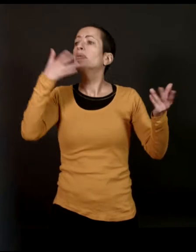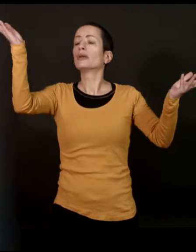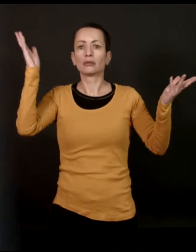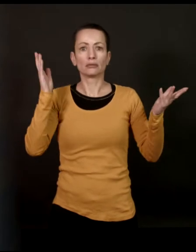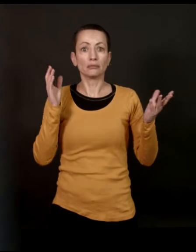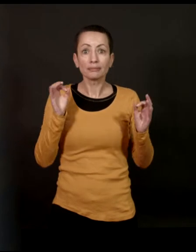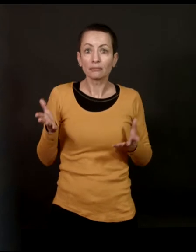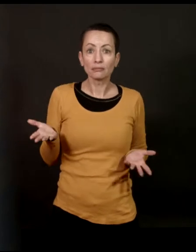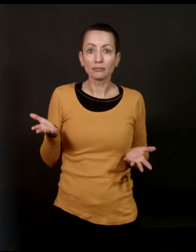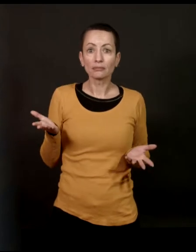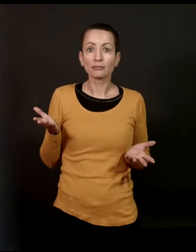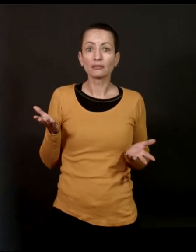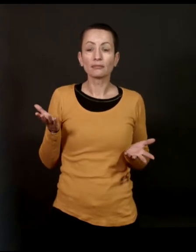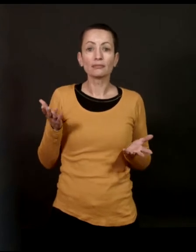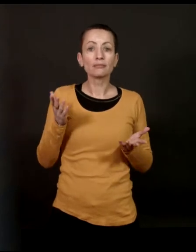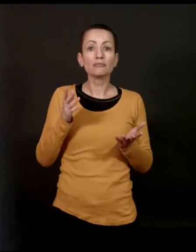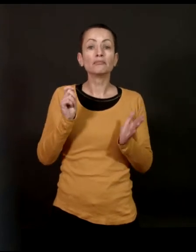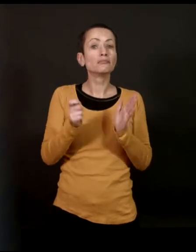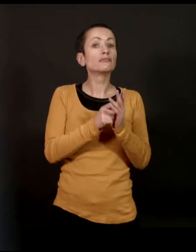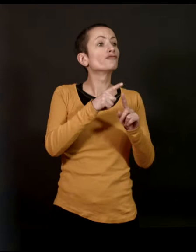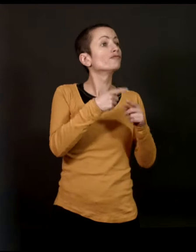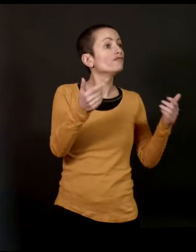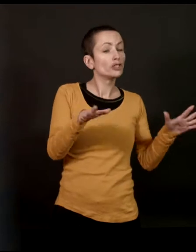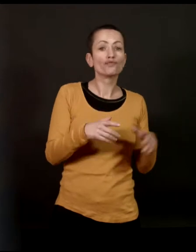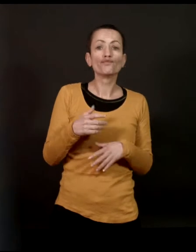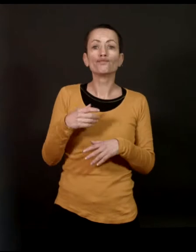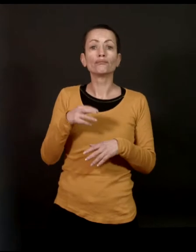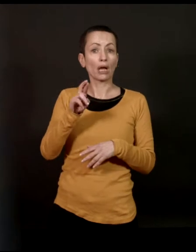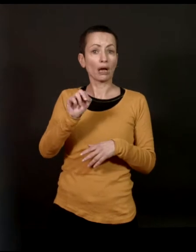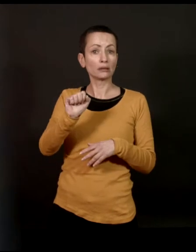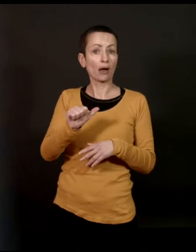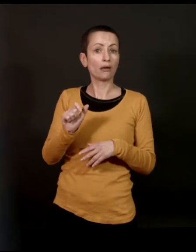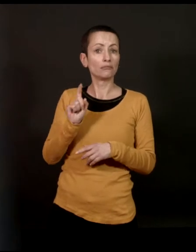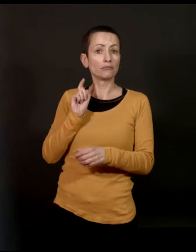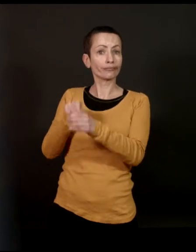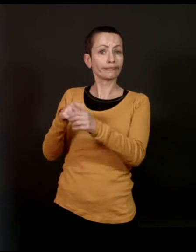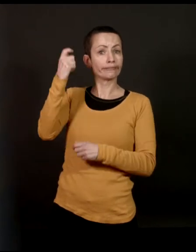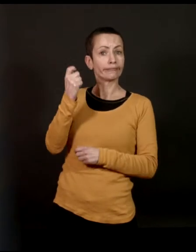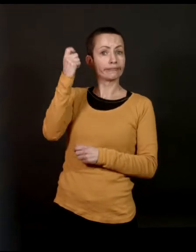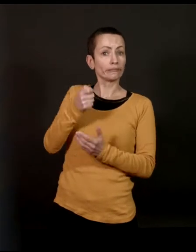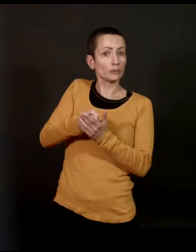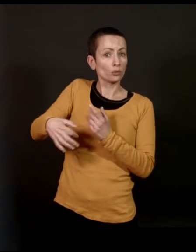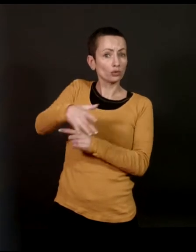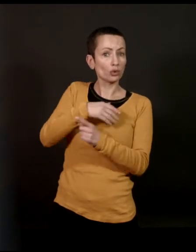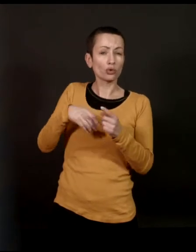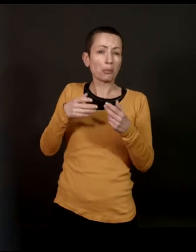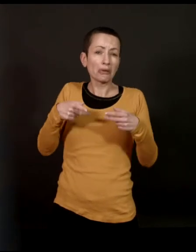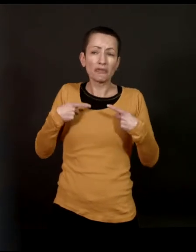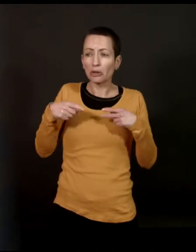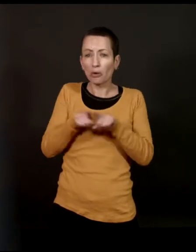presque. Ça lui brûle les doigts. Et après, il se met au RSA, donc au minimum sociaux. Et puis, il vit un peu dans